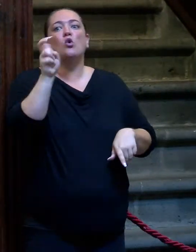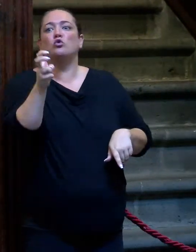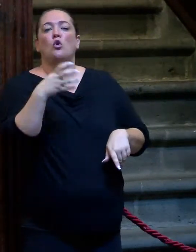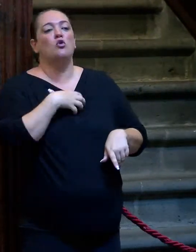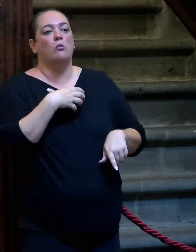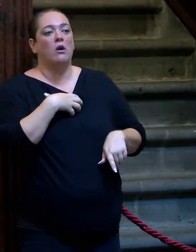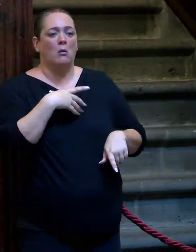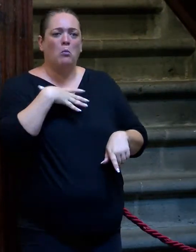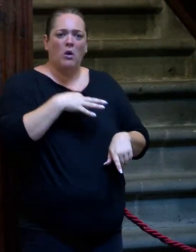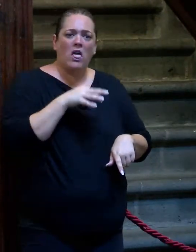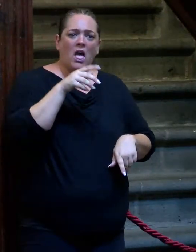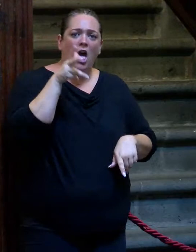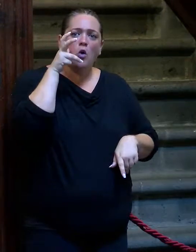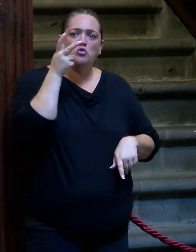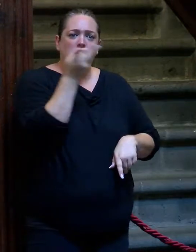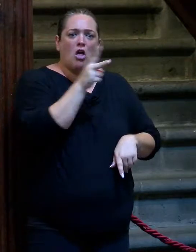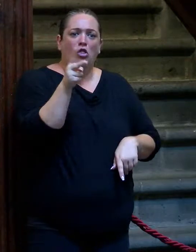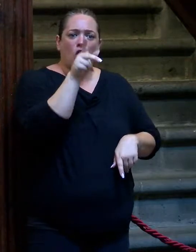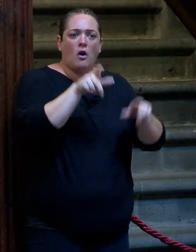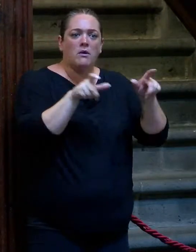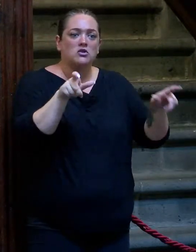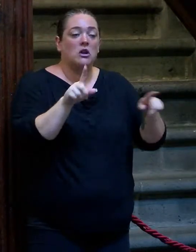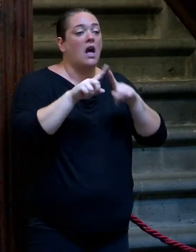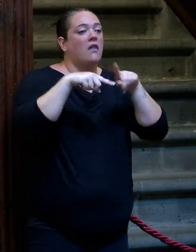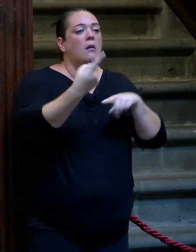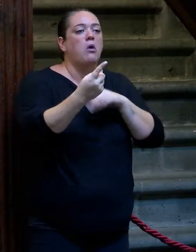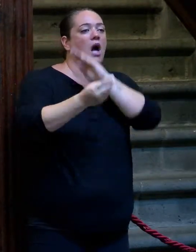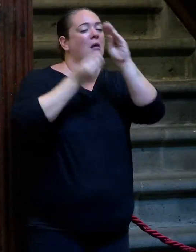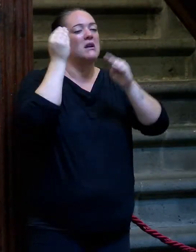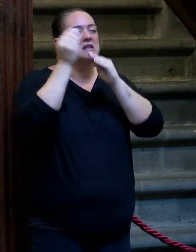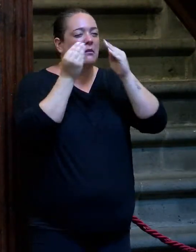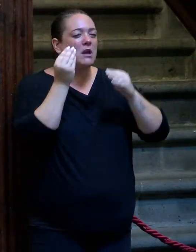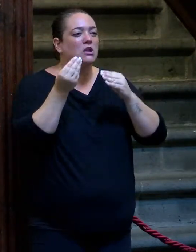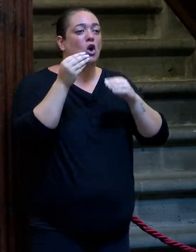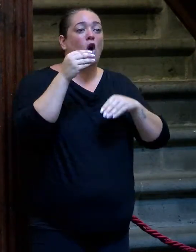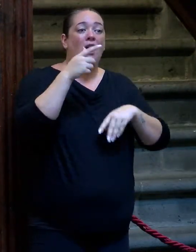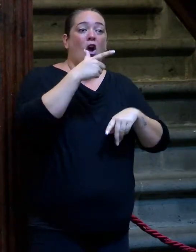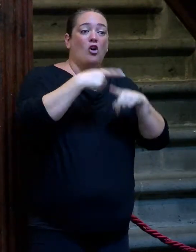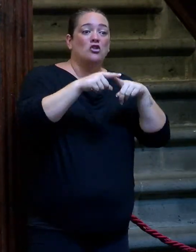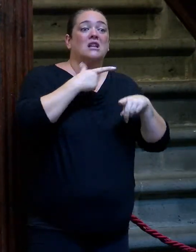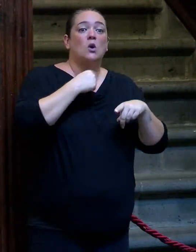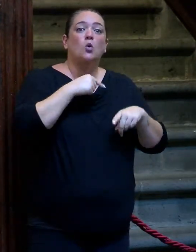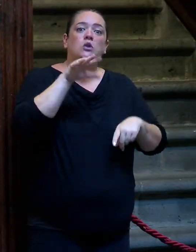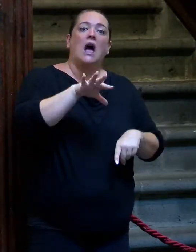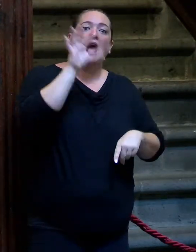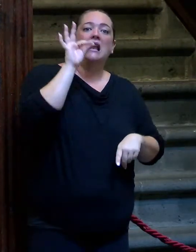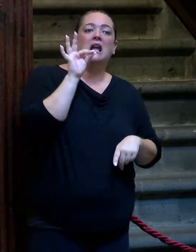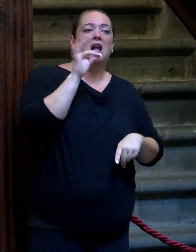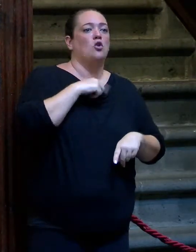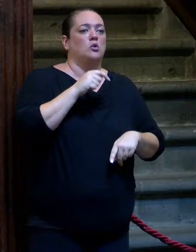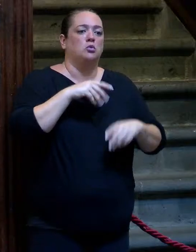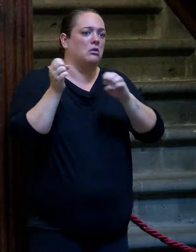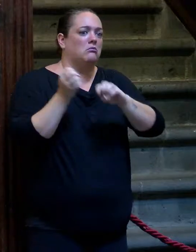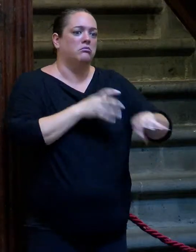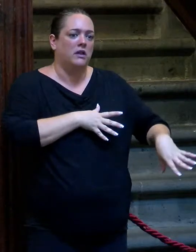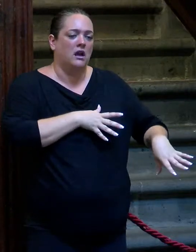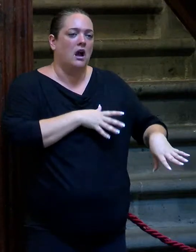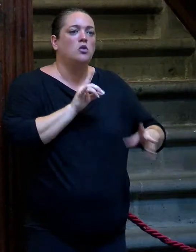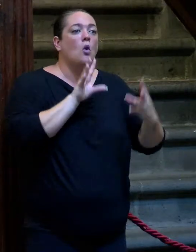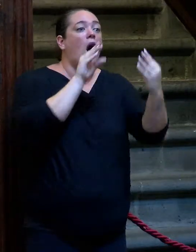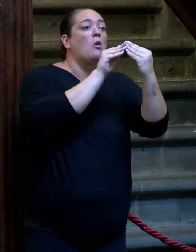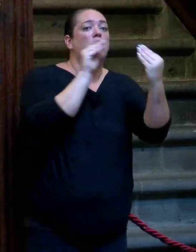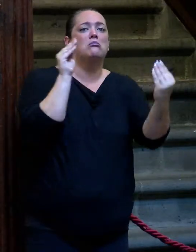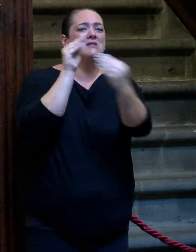cosa y la otra y después tú sacarás tus pocas conclusiones y te quedarás con las cosas que te gusten y estarás de acuerdo ideológicamente o en cualquier sentido con unos o con otros.